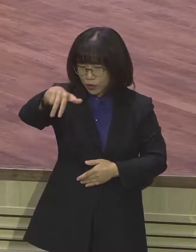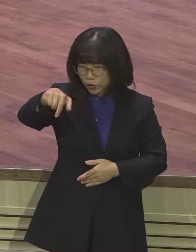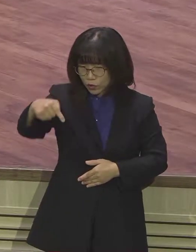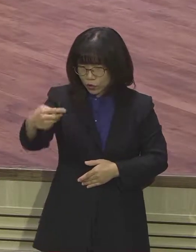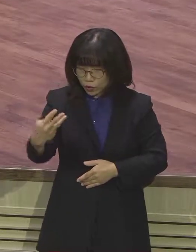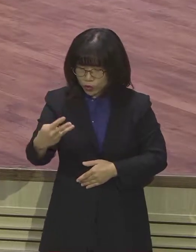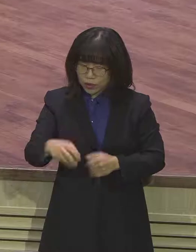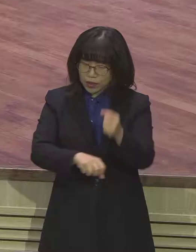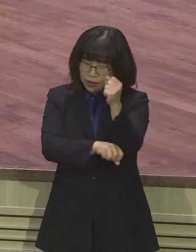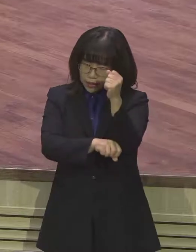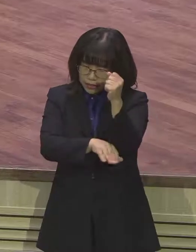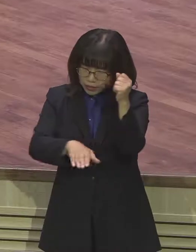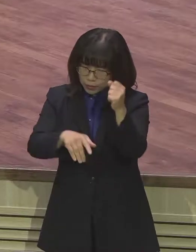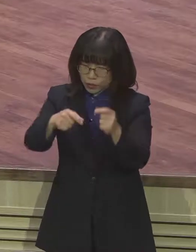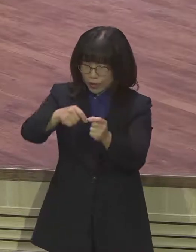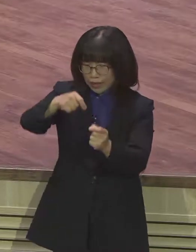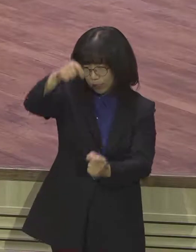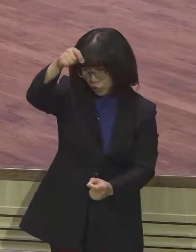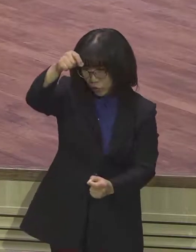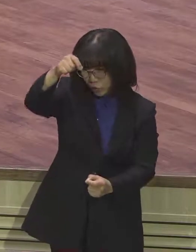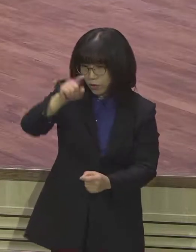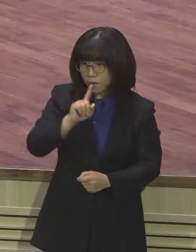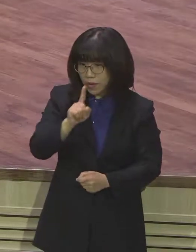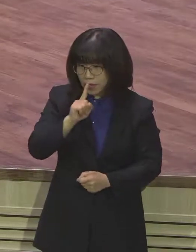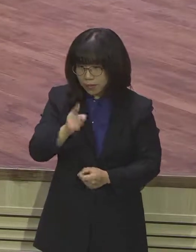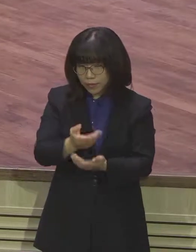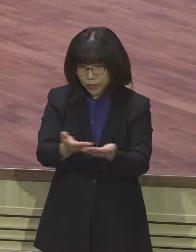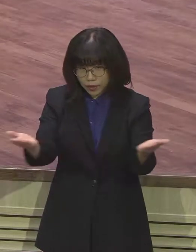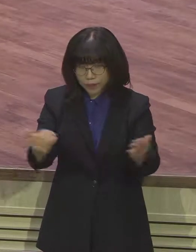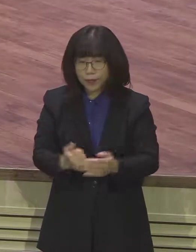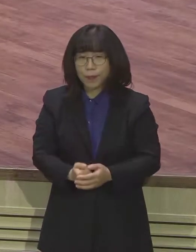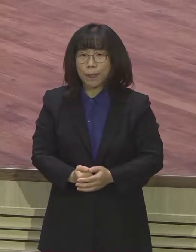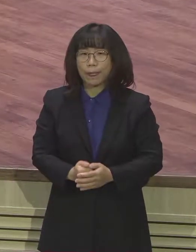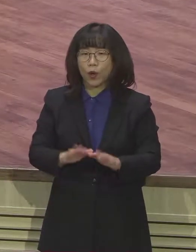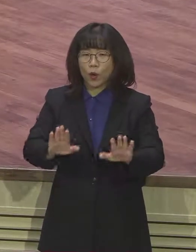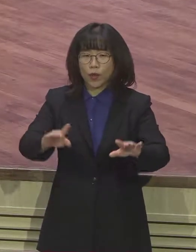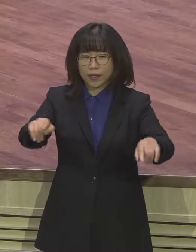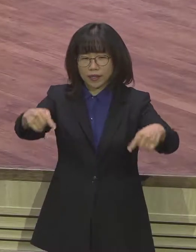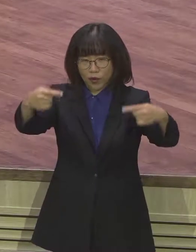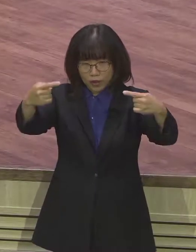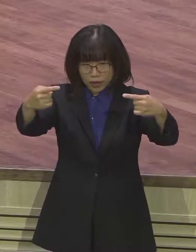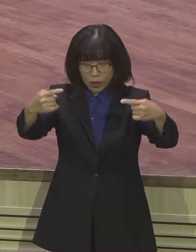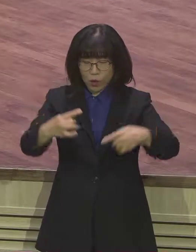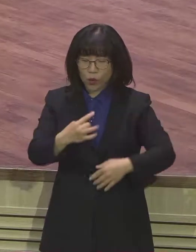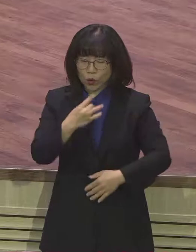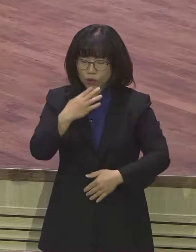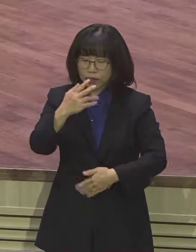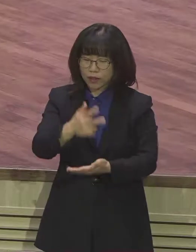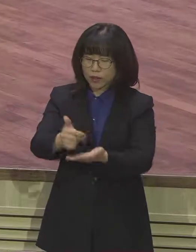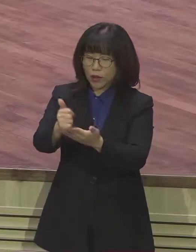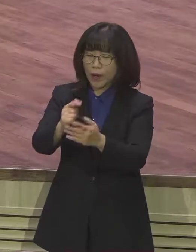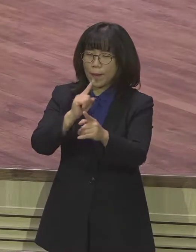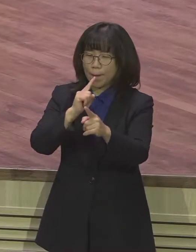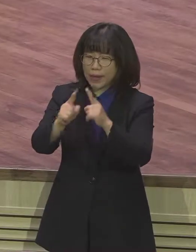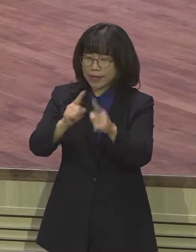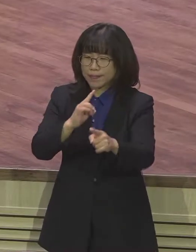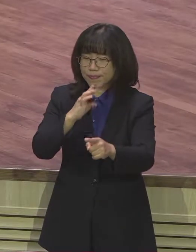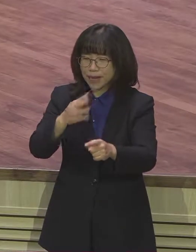올 한 해 오직 여우와의 뜻만이 완전히 서리라 기왕 원단의 말씀을 받은 지가 엊그제 같습니다. 그런데 벌써 오늘이